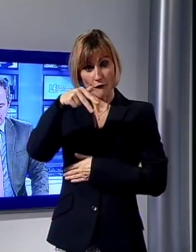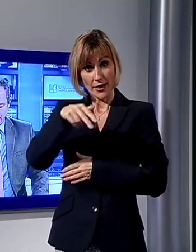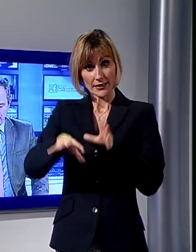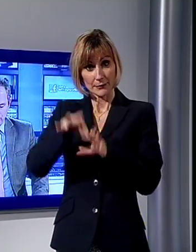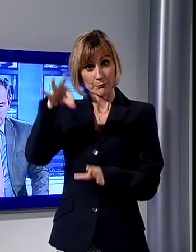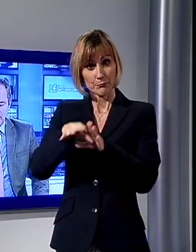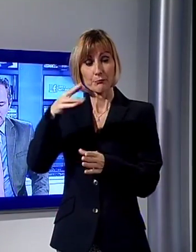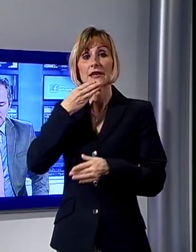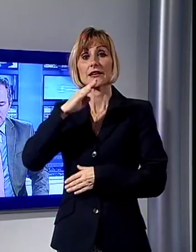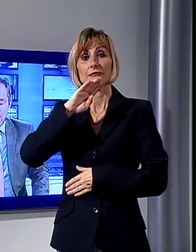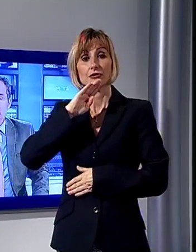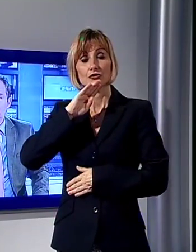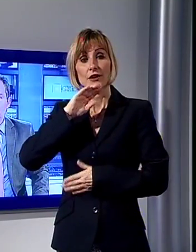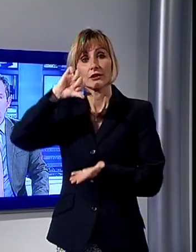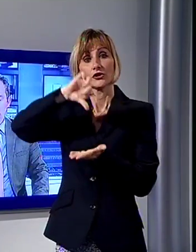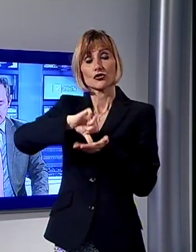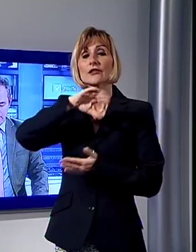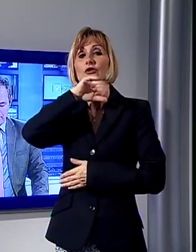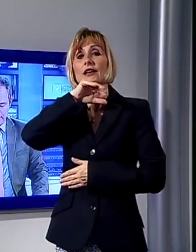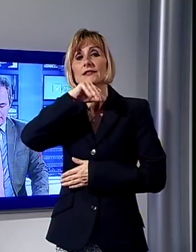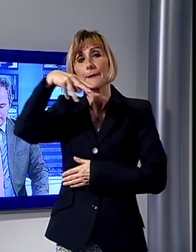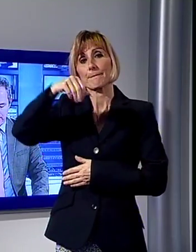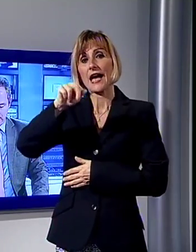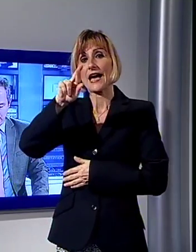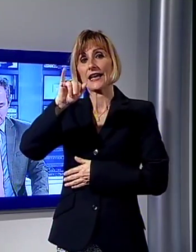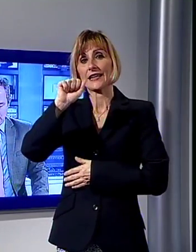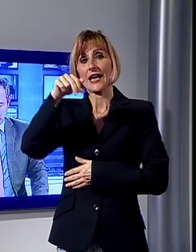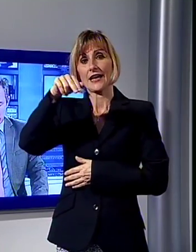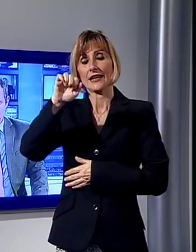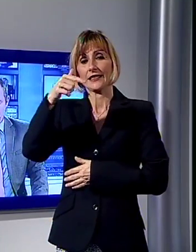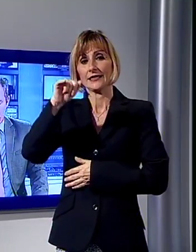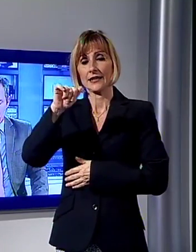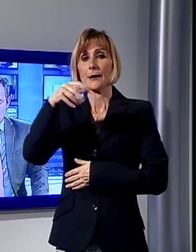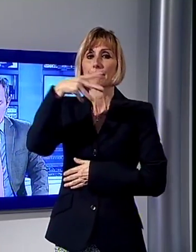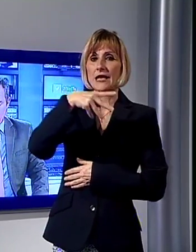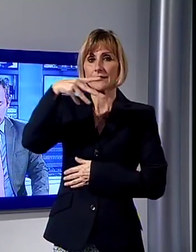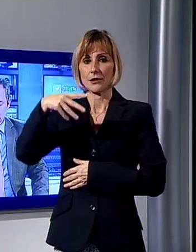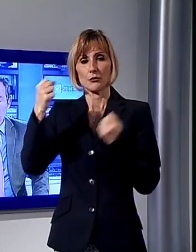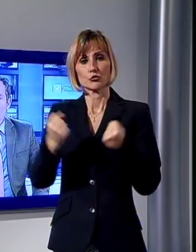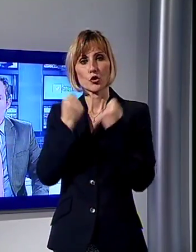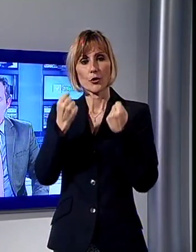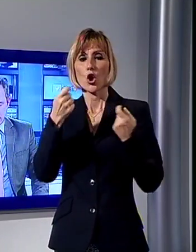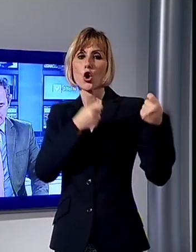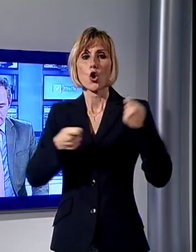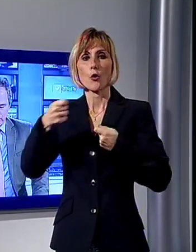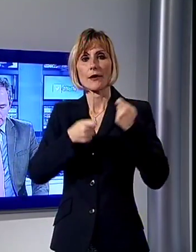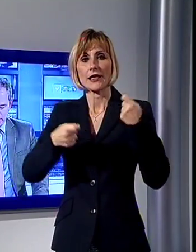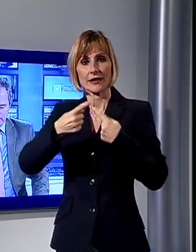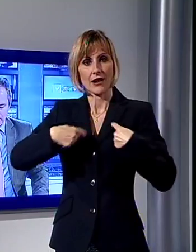beneficenza al Centro Anziani Marianetti di Massa Macinaia promossa dalla cooperativa La Cerchia e dalla